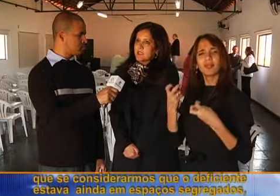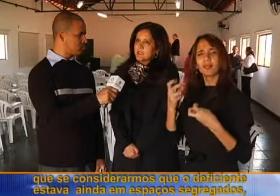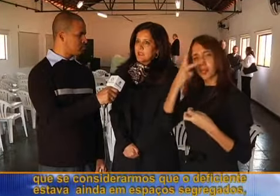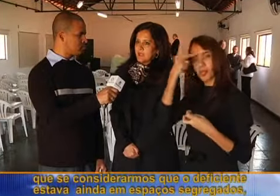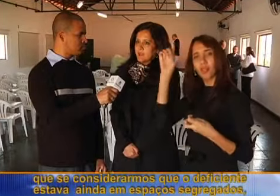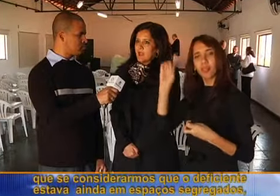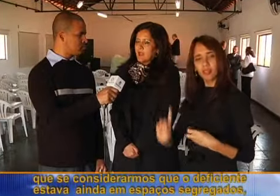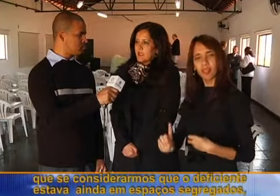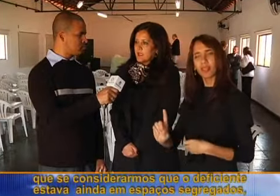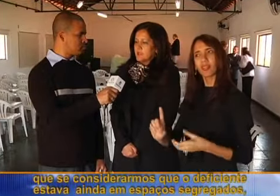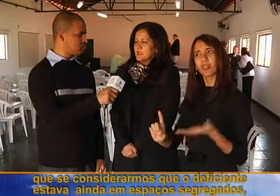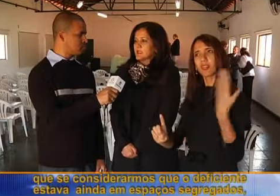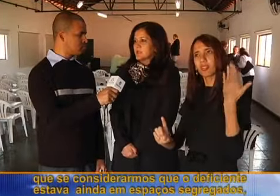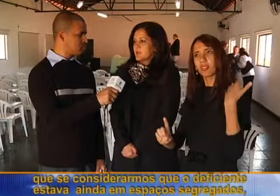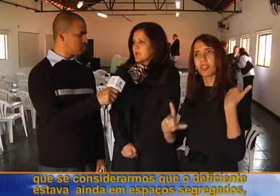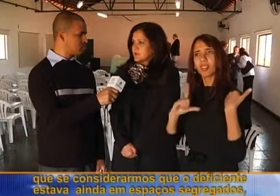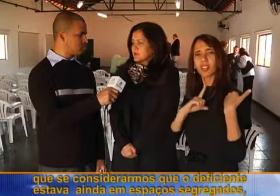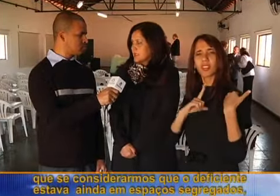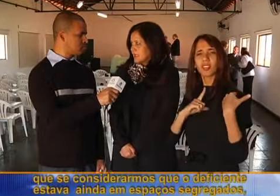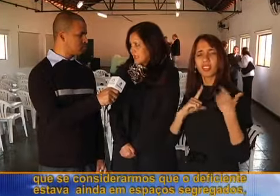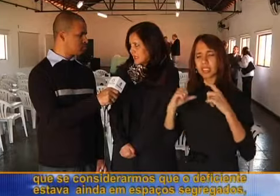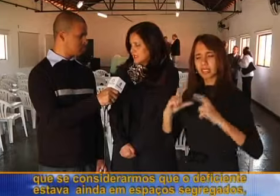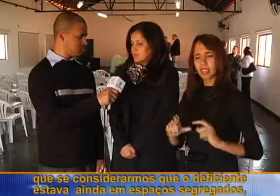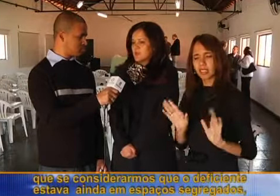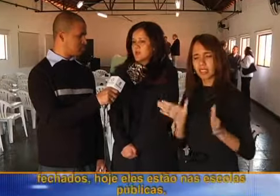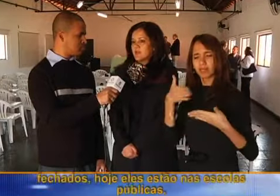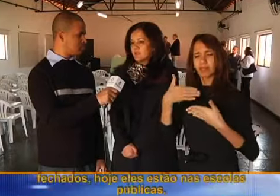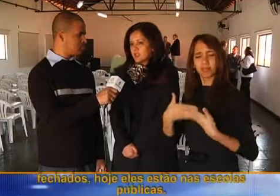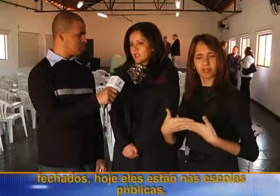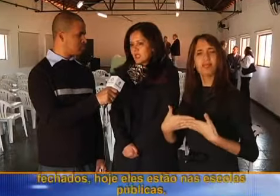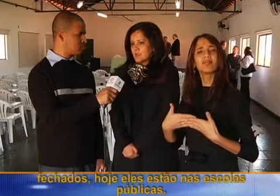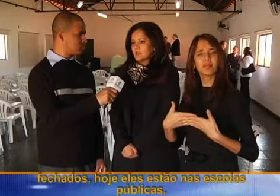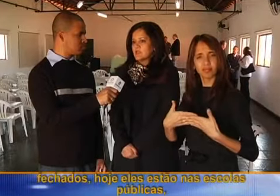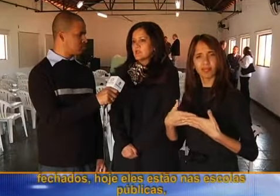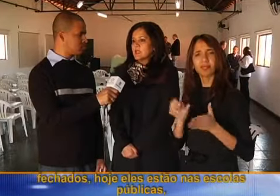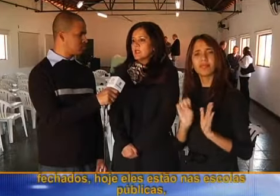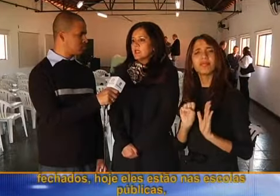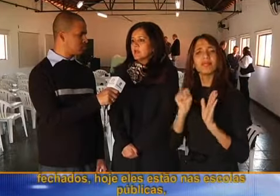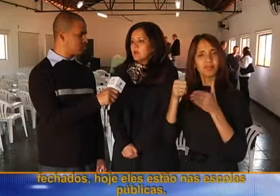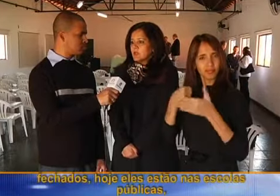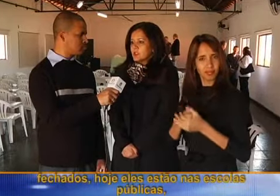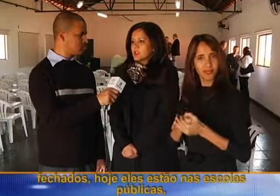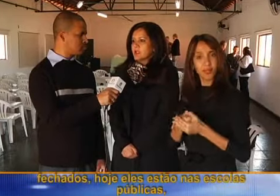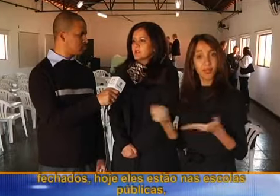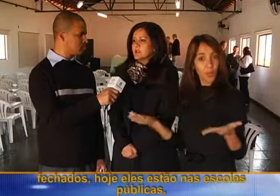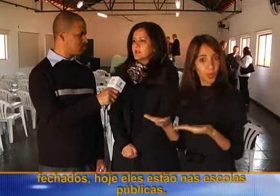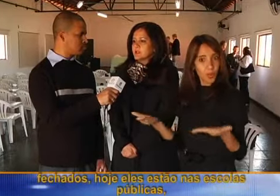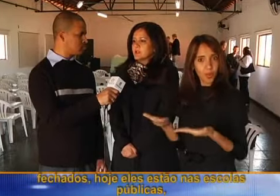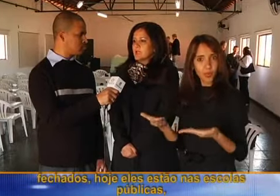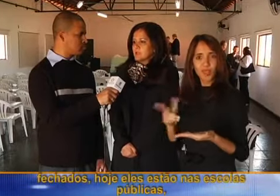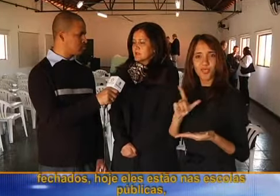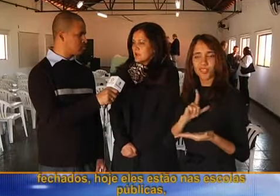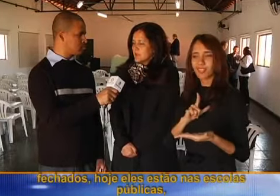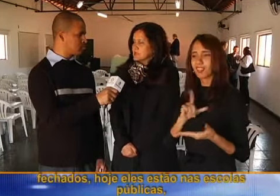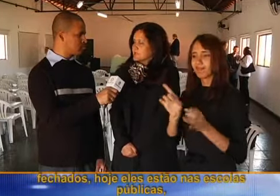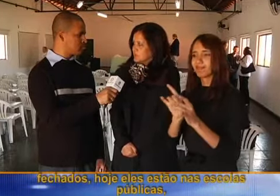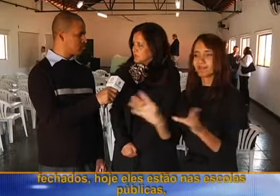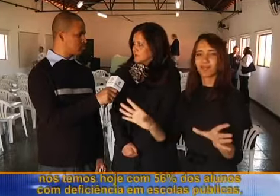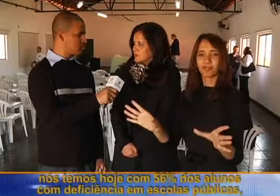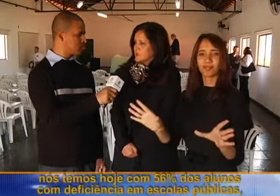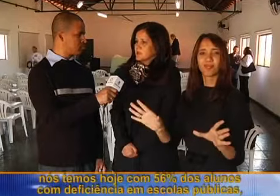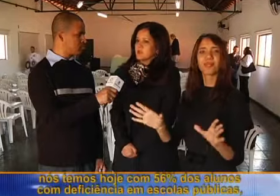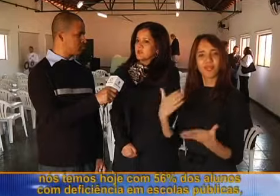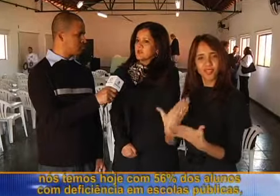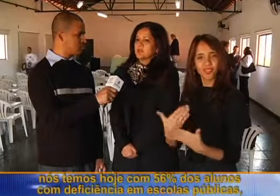deficiente, ele estava ainda em espaços segregados, fechados, hoje eles estão nas escolas